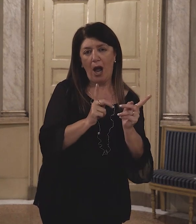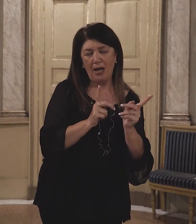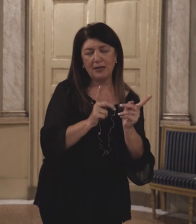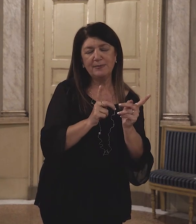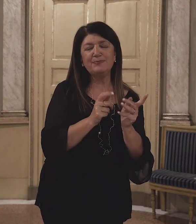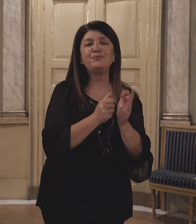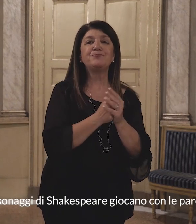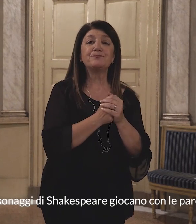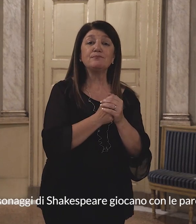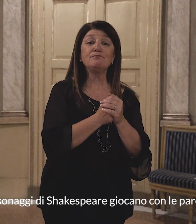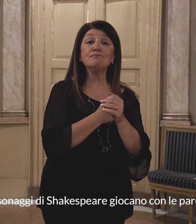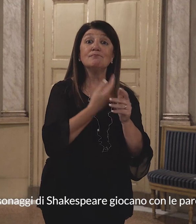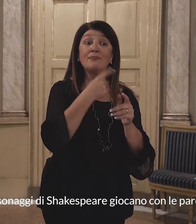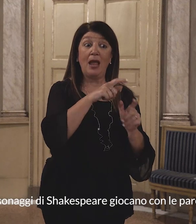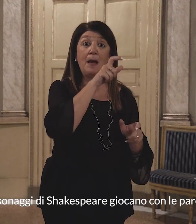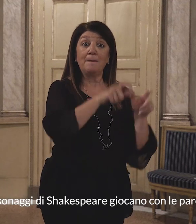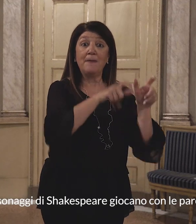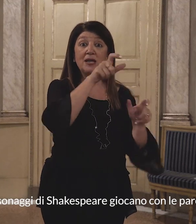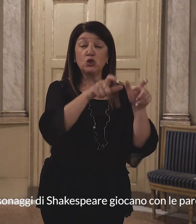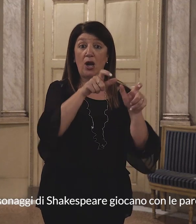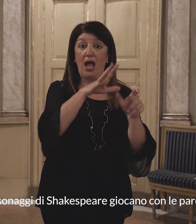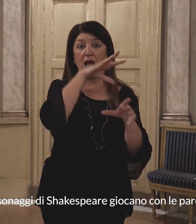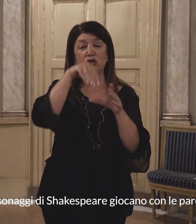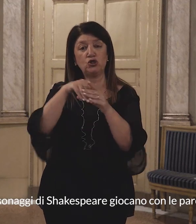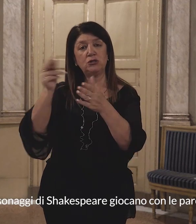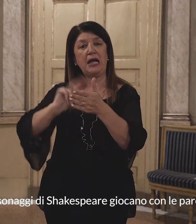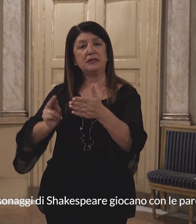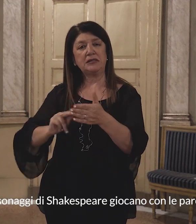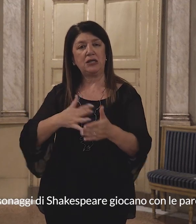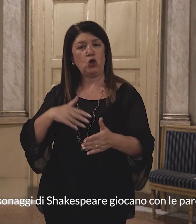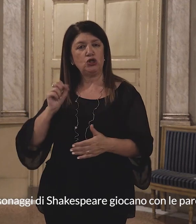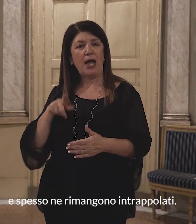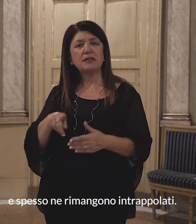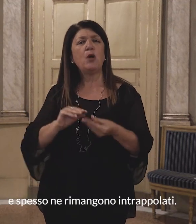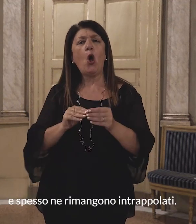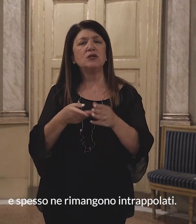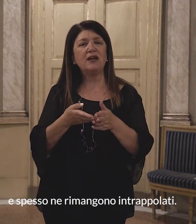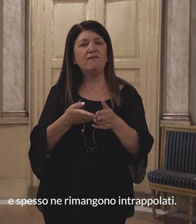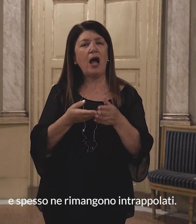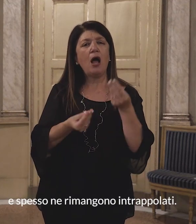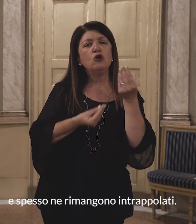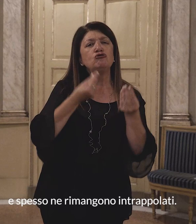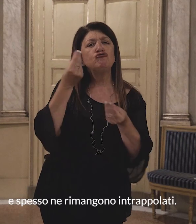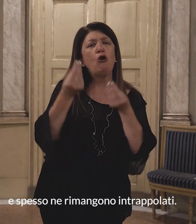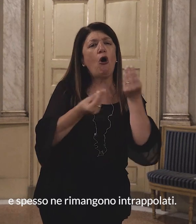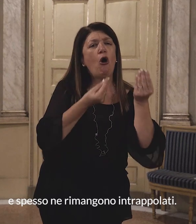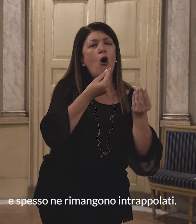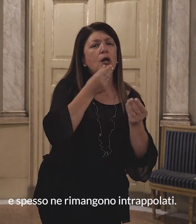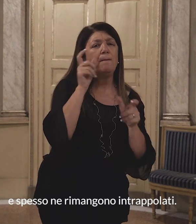I personaggi di Shakespeare giocano con le parole e spesso ne rimangono intrappolati.